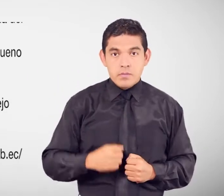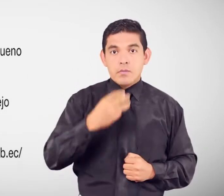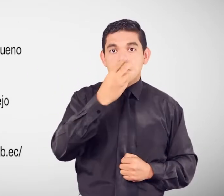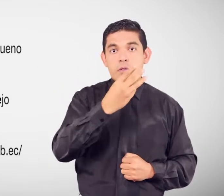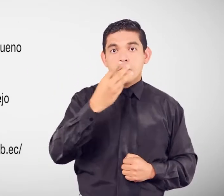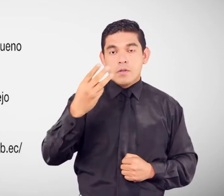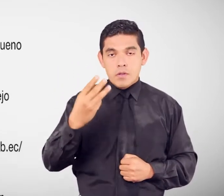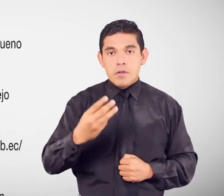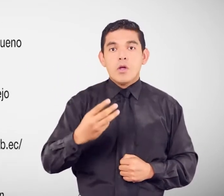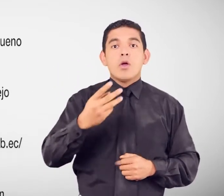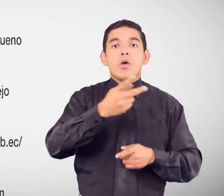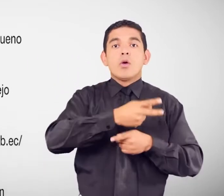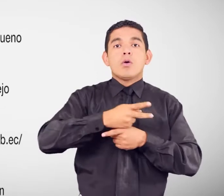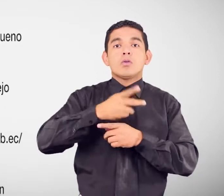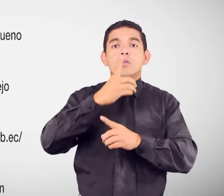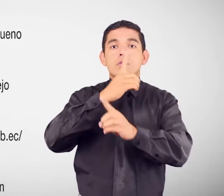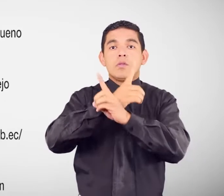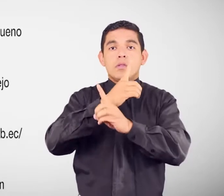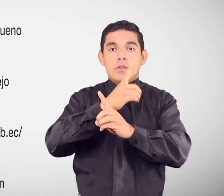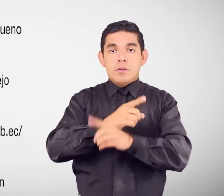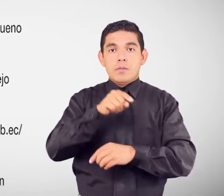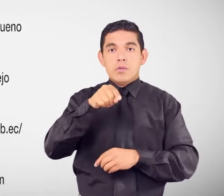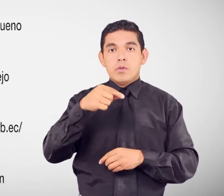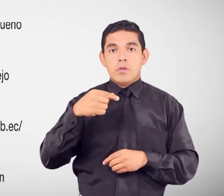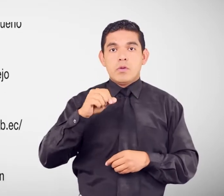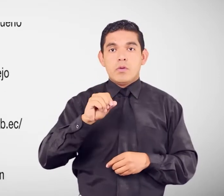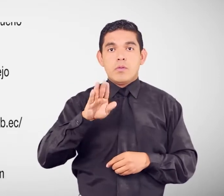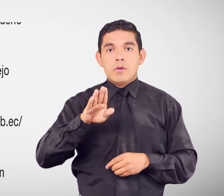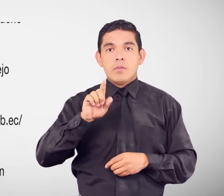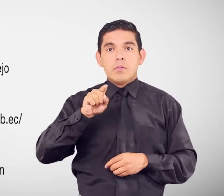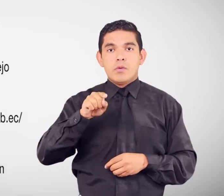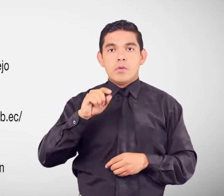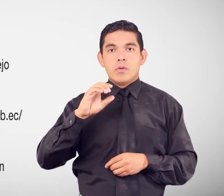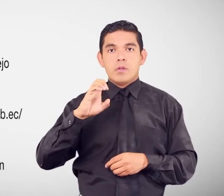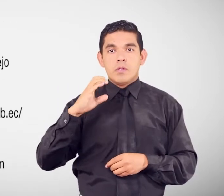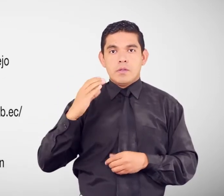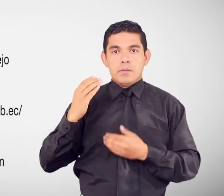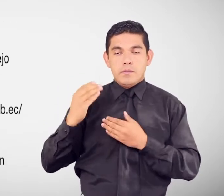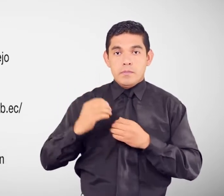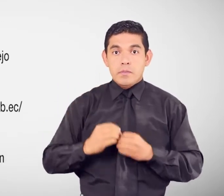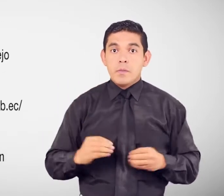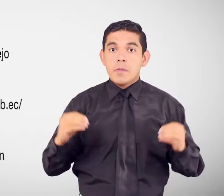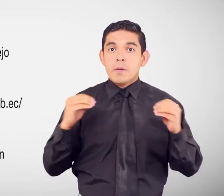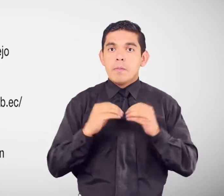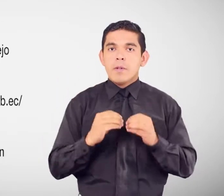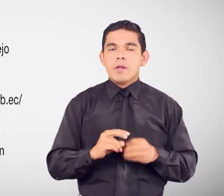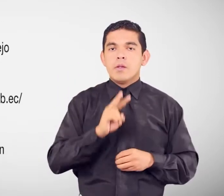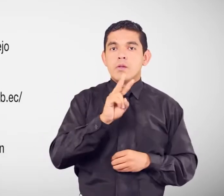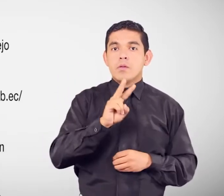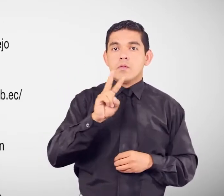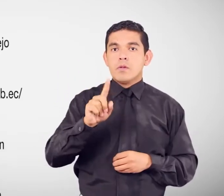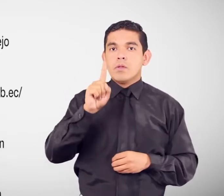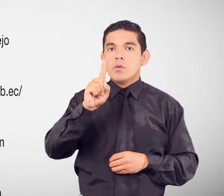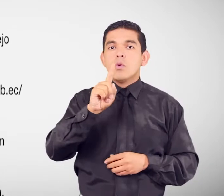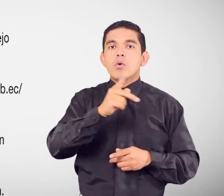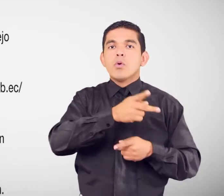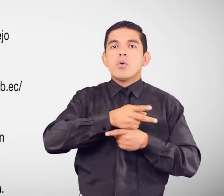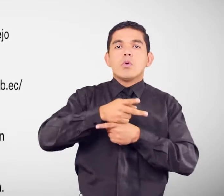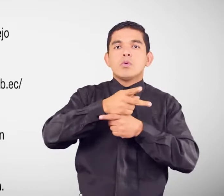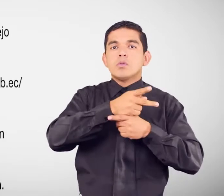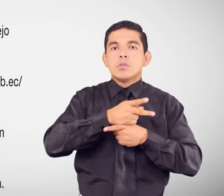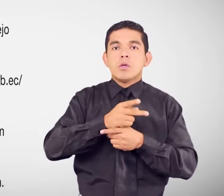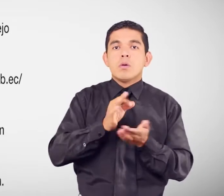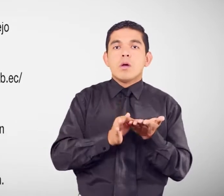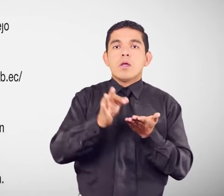.consejodiscapacidades.gov.es. A los 221 consejos cantonales de